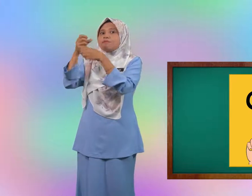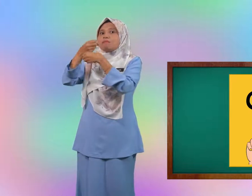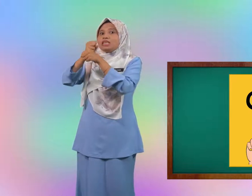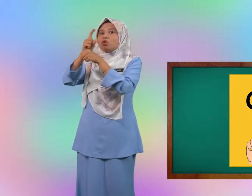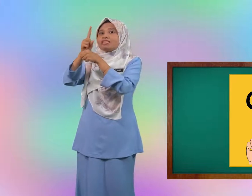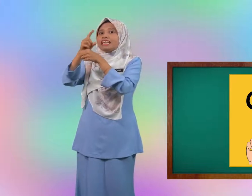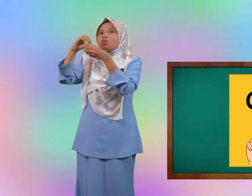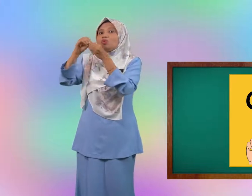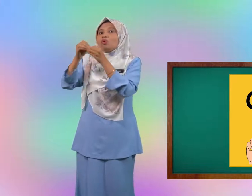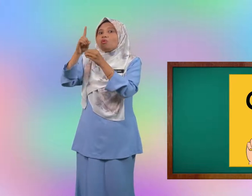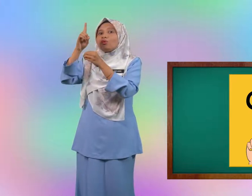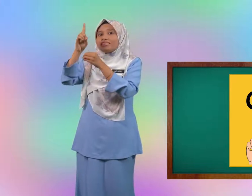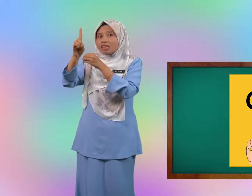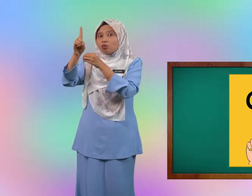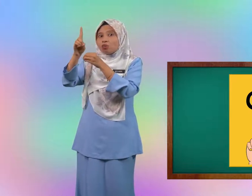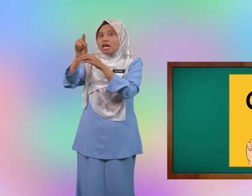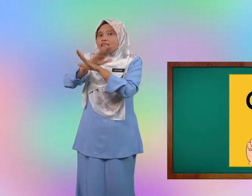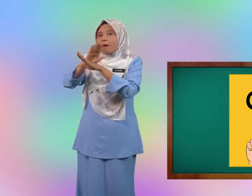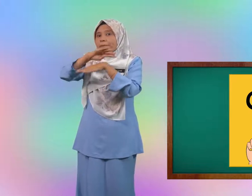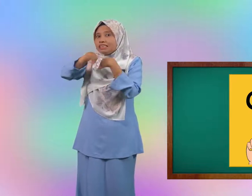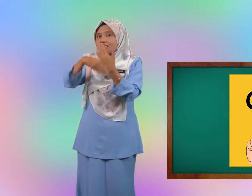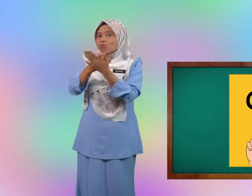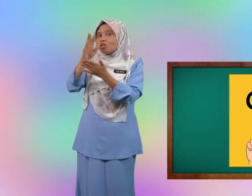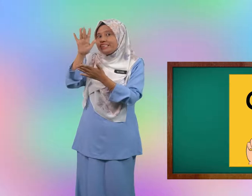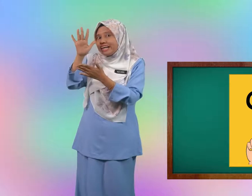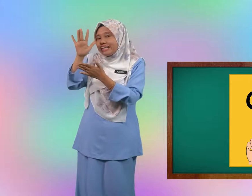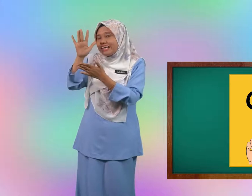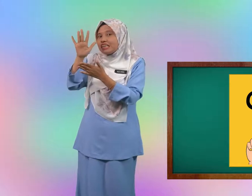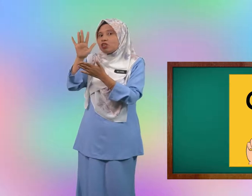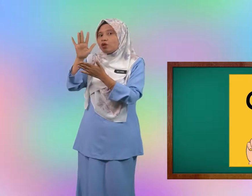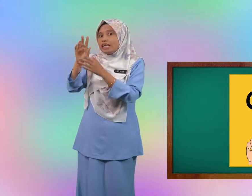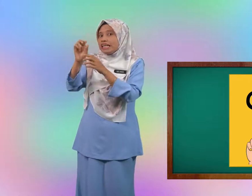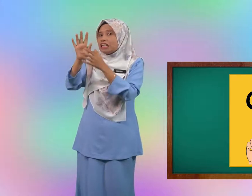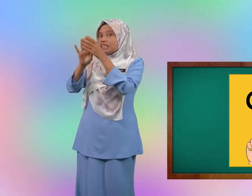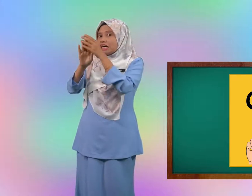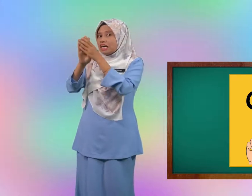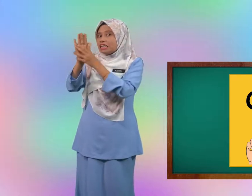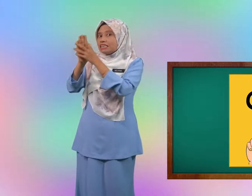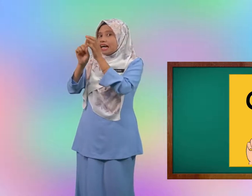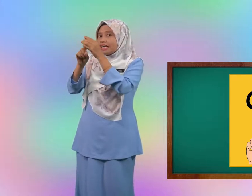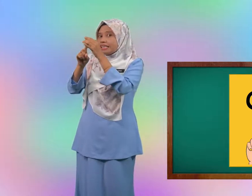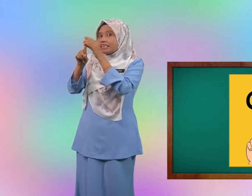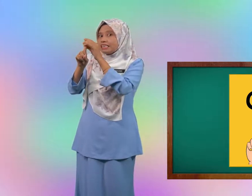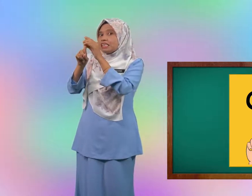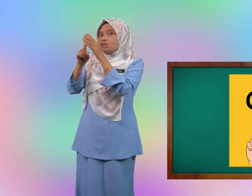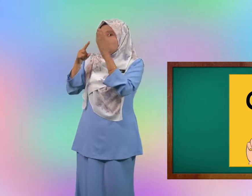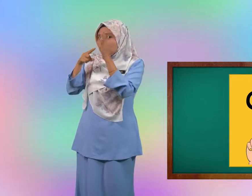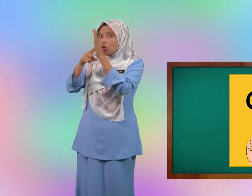membentuk satu nombor satu. tapi semua jari kecuali jari terlunjuk